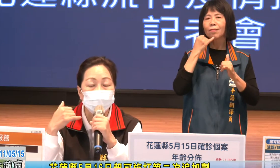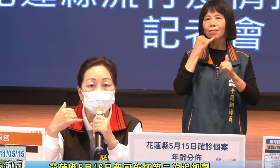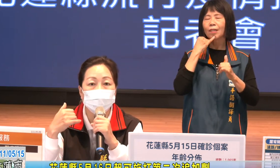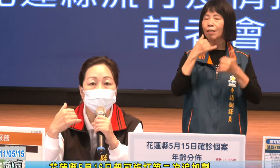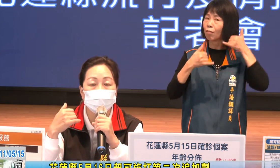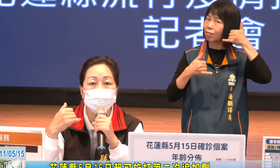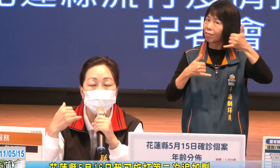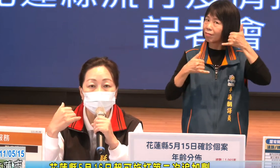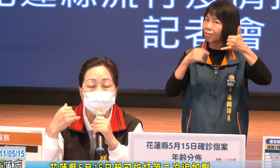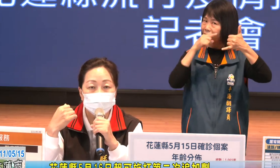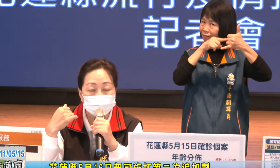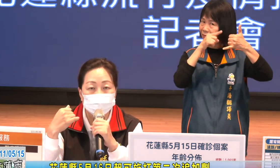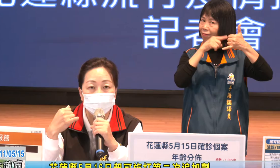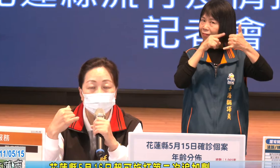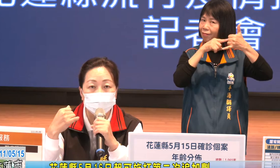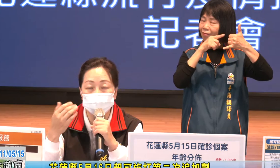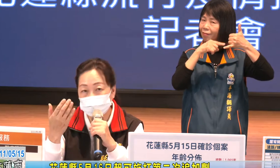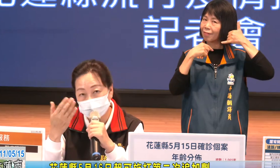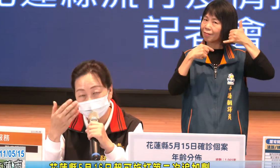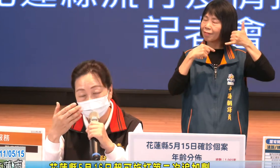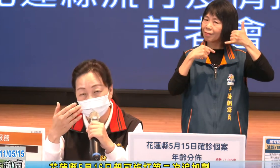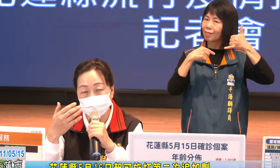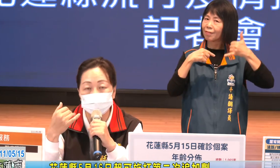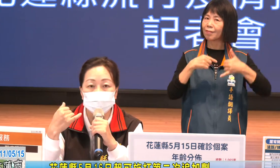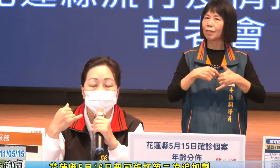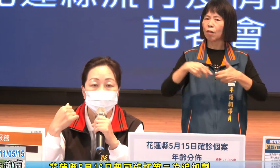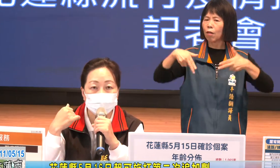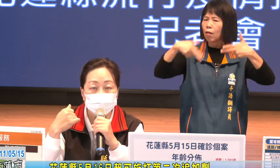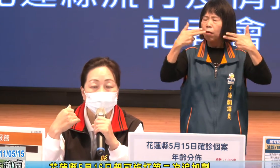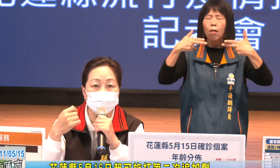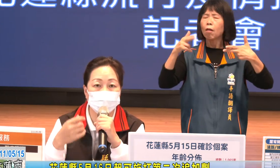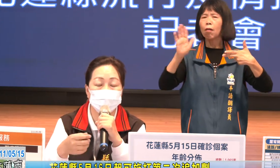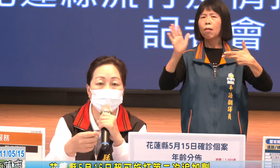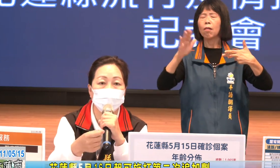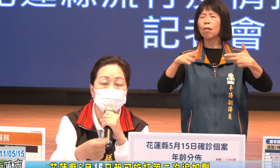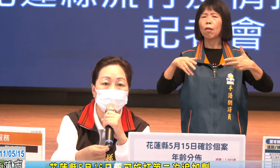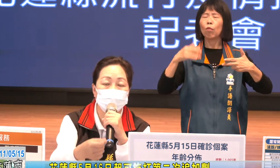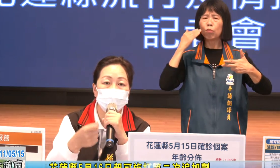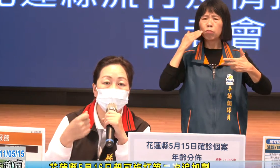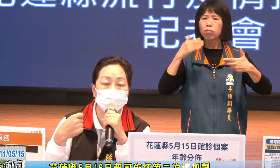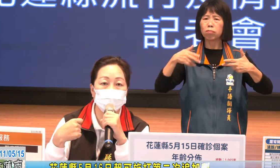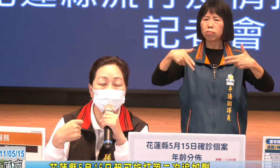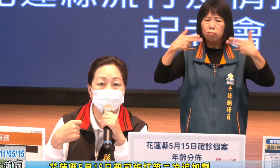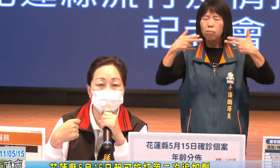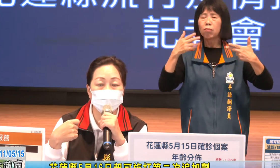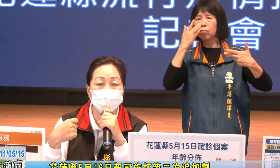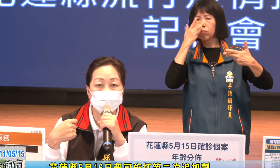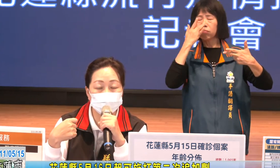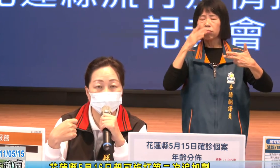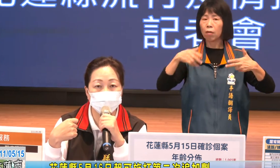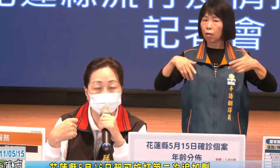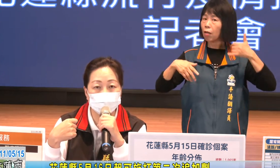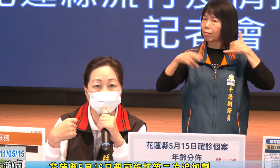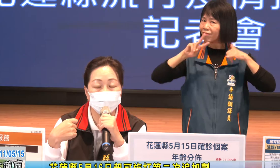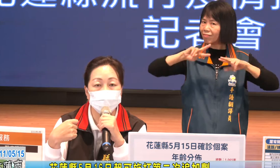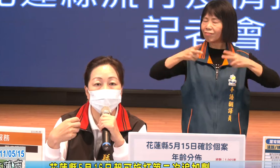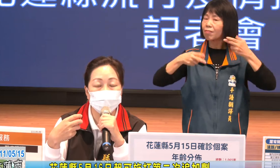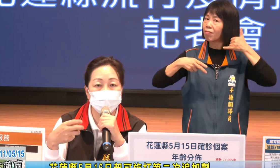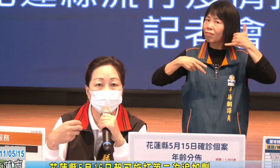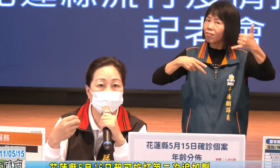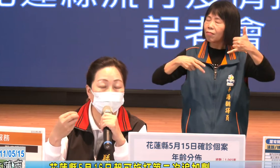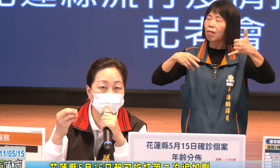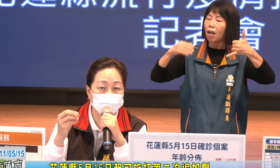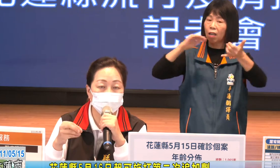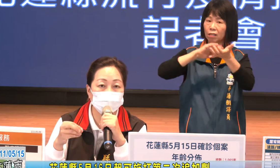用電話可以運用電話不需要視訊可以電話直接醫生和你直接問診就可以